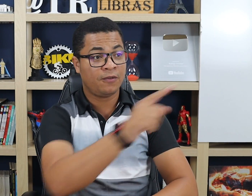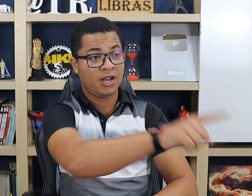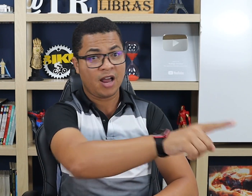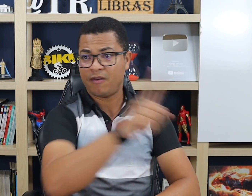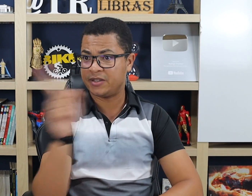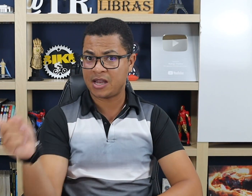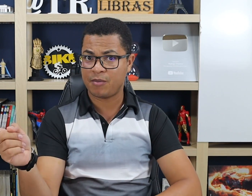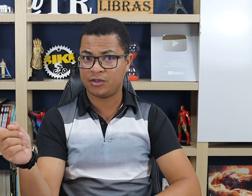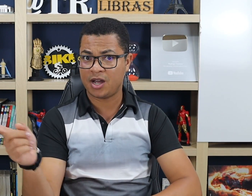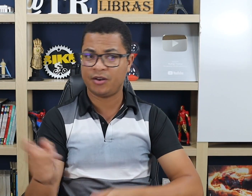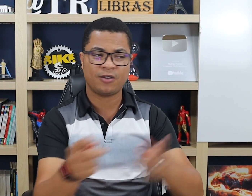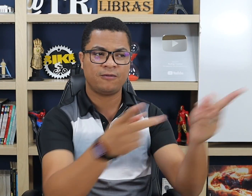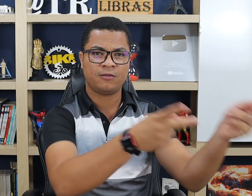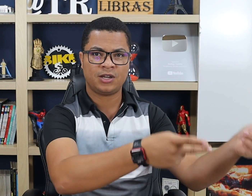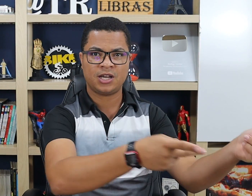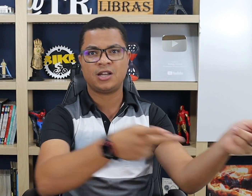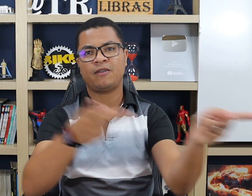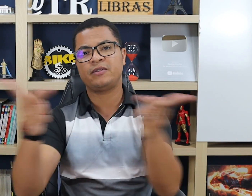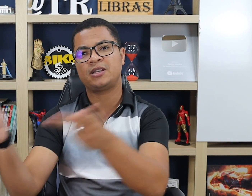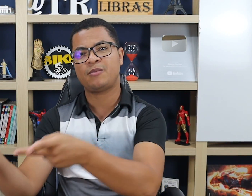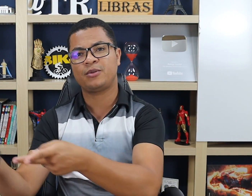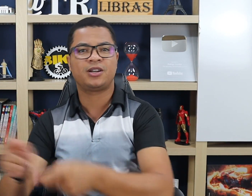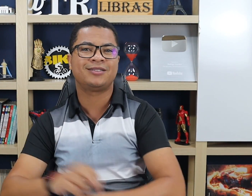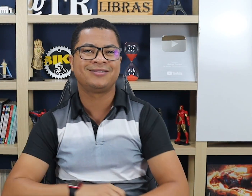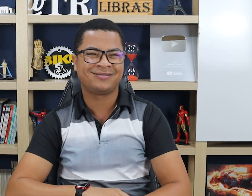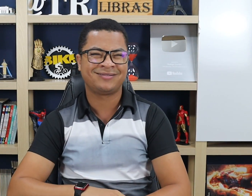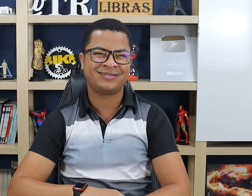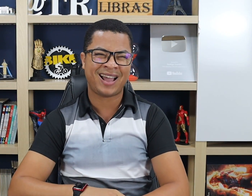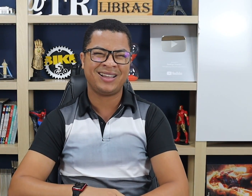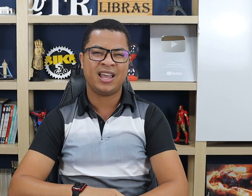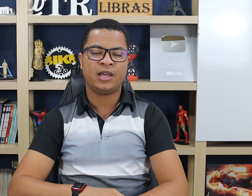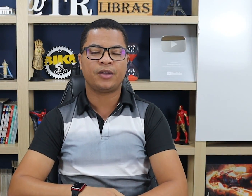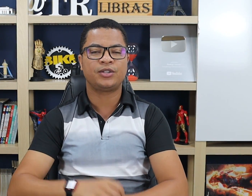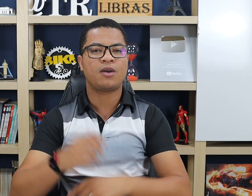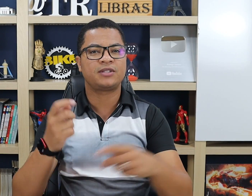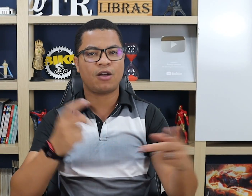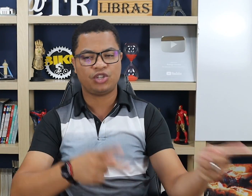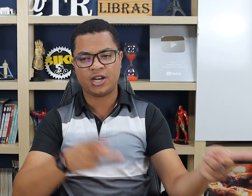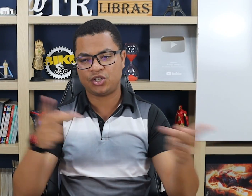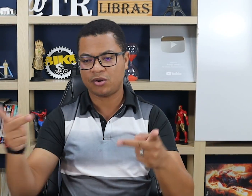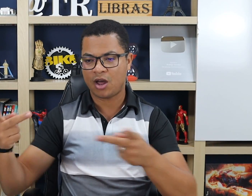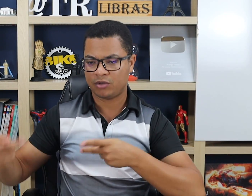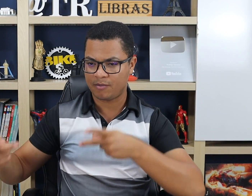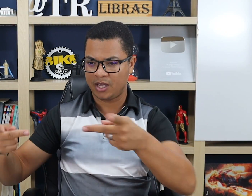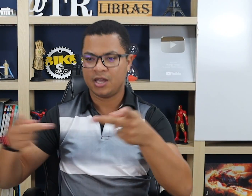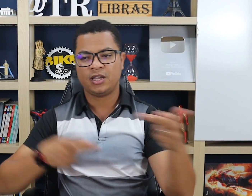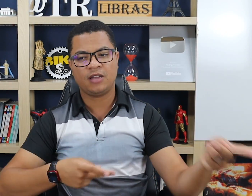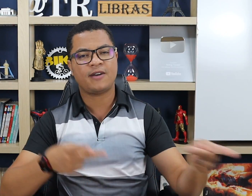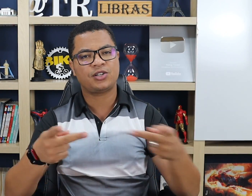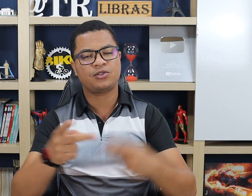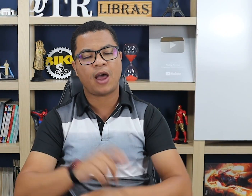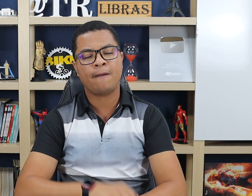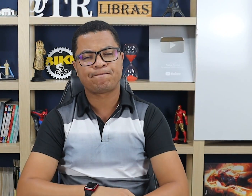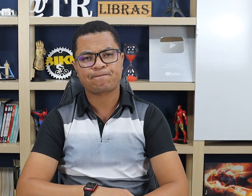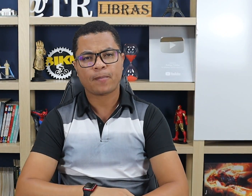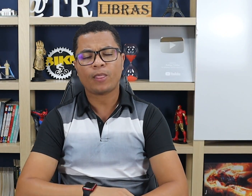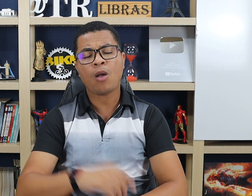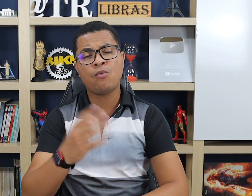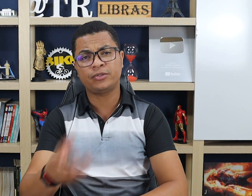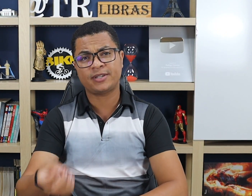Fulano vai visitar Beltrano? Então, fulano vai visitar Beltrano, tá? Então, isso é um sinal direcional também que vai te ajudar. Um outro